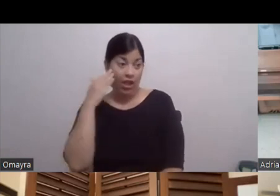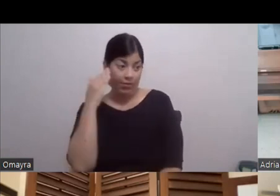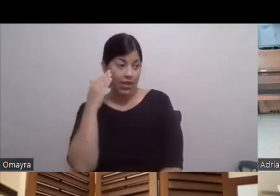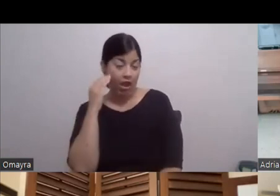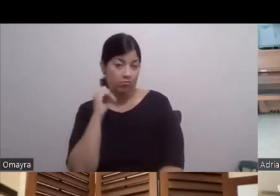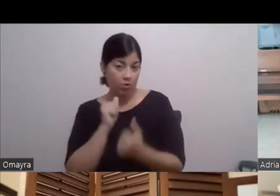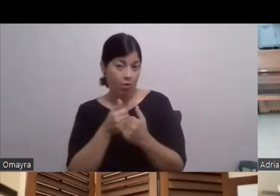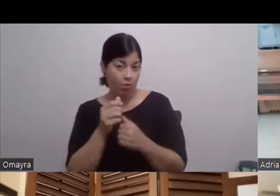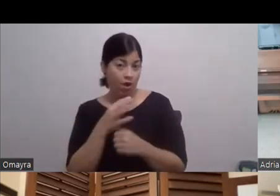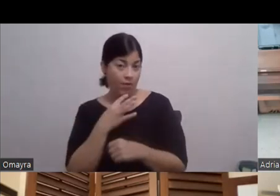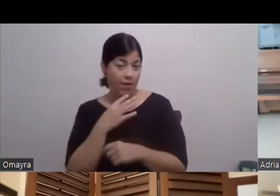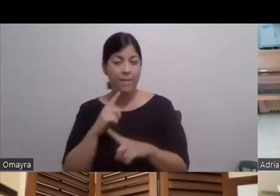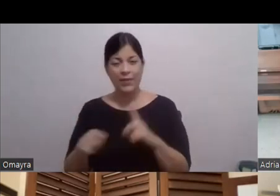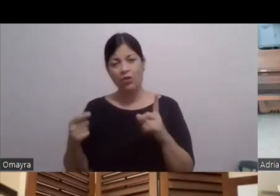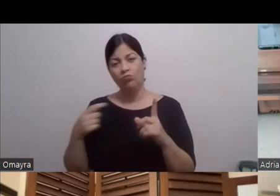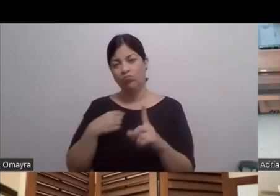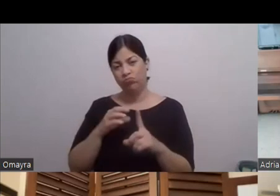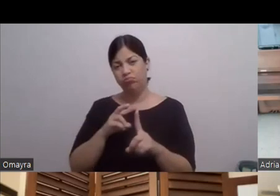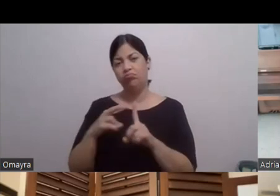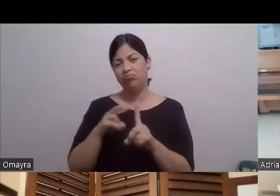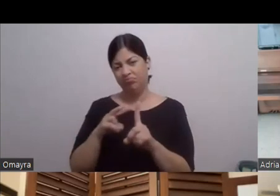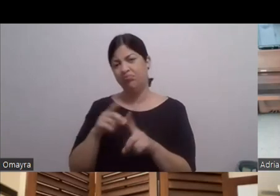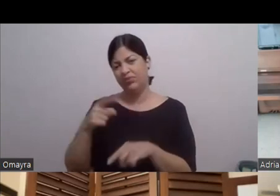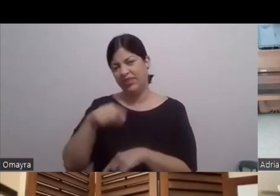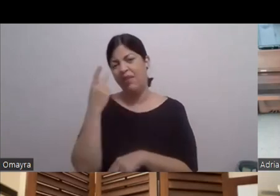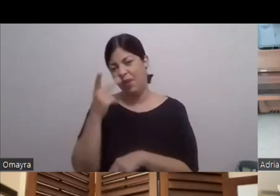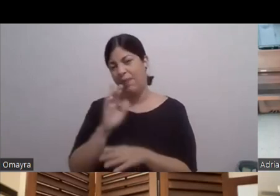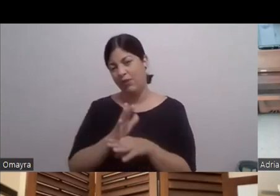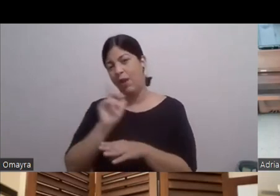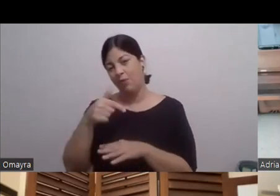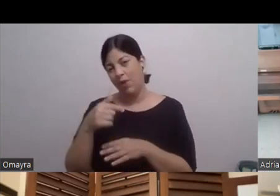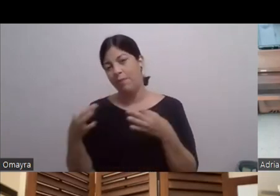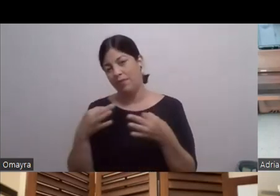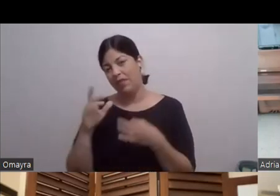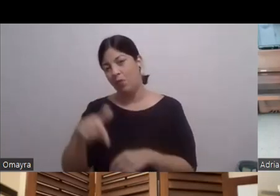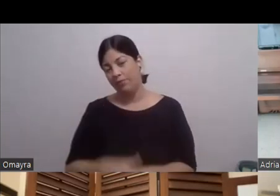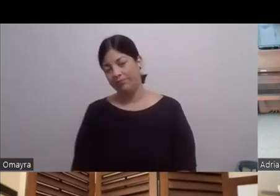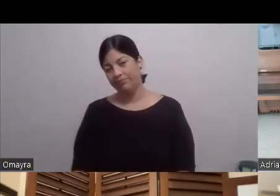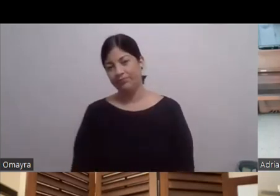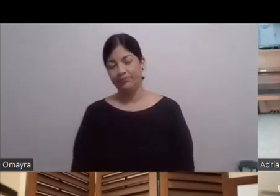manejar Por otro lado Que ustedes ya verán La película Y verán por qué Este Pero